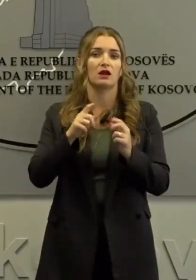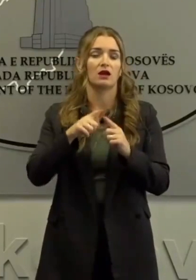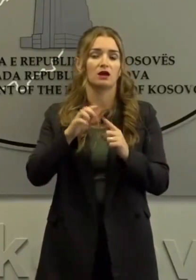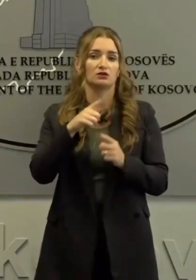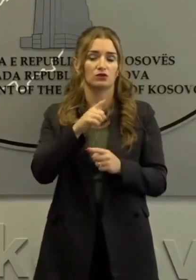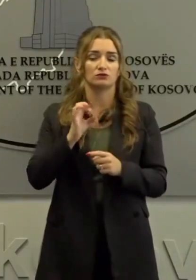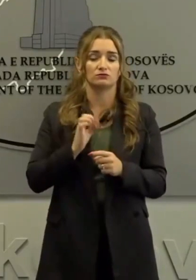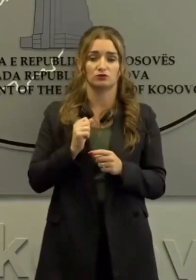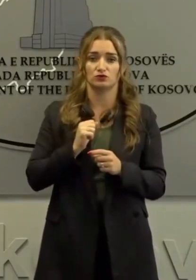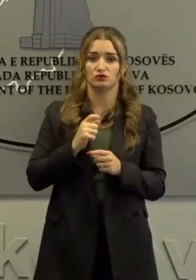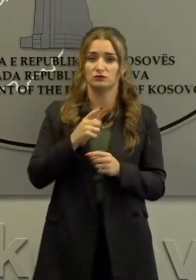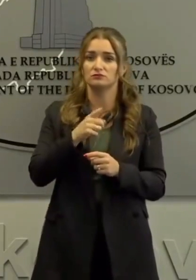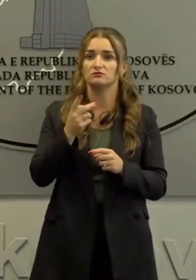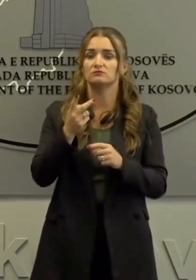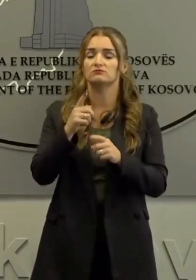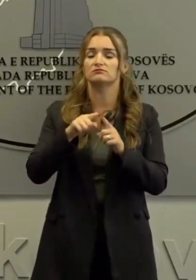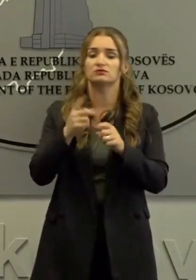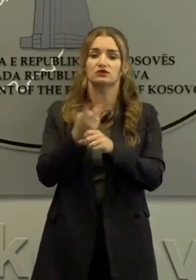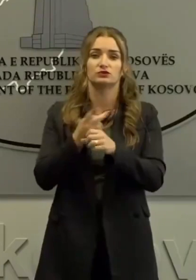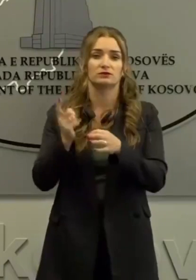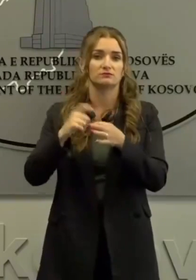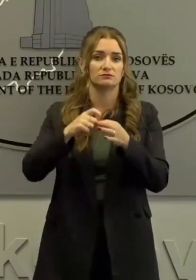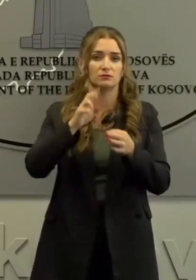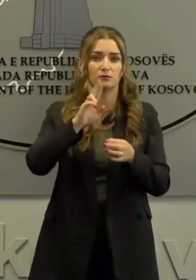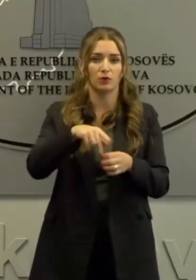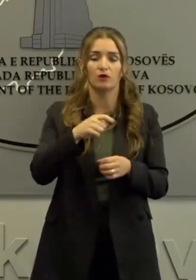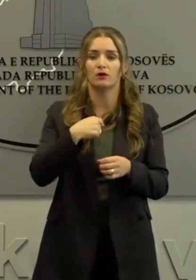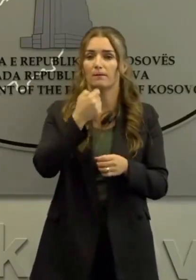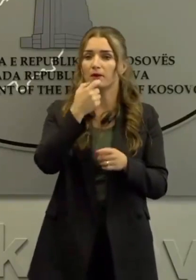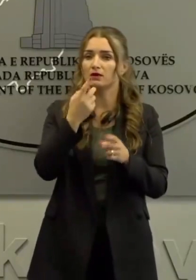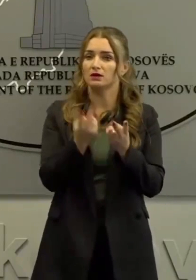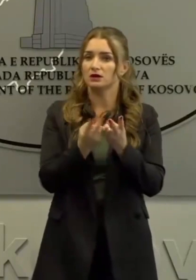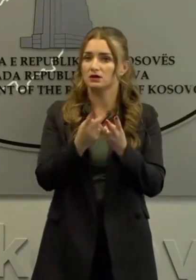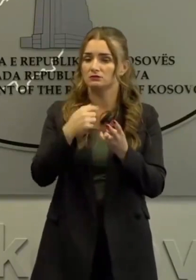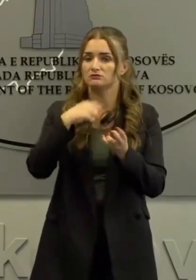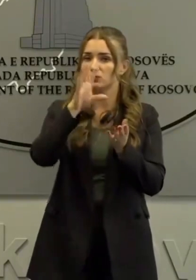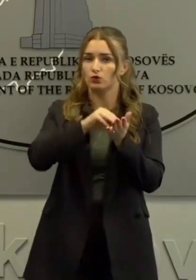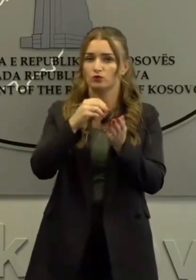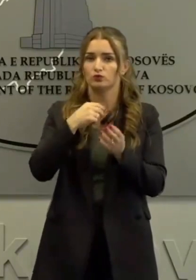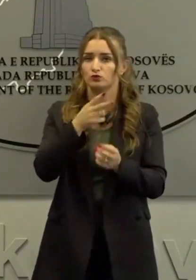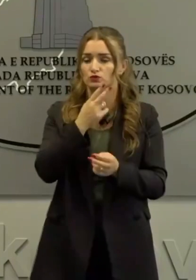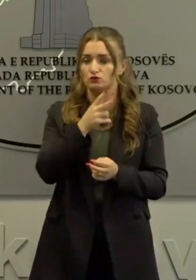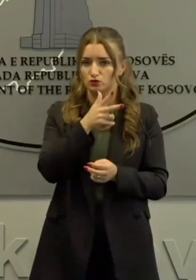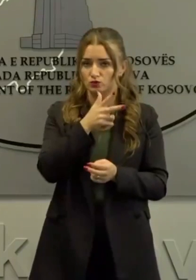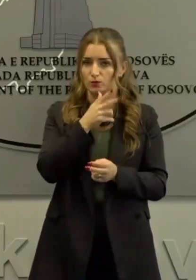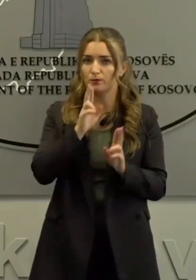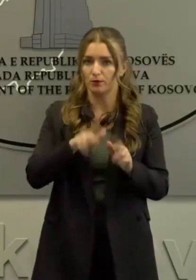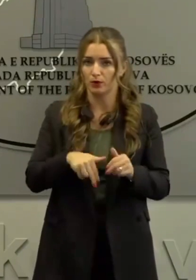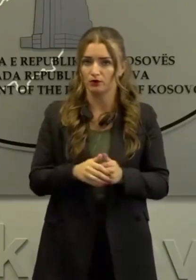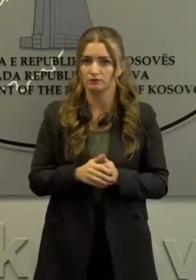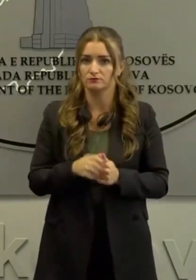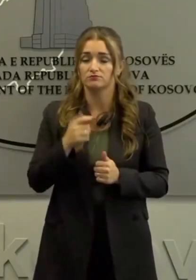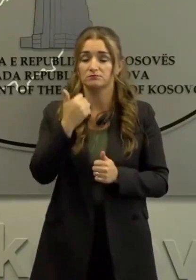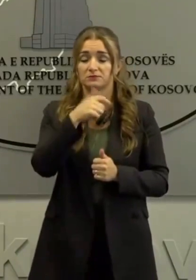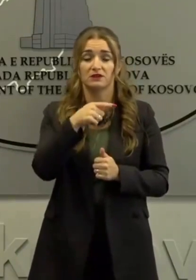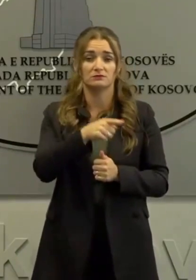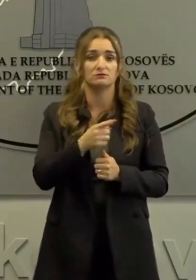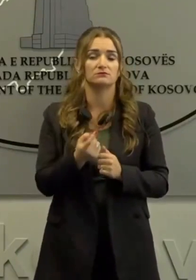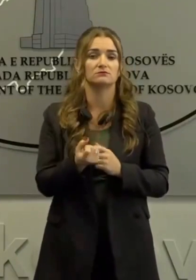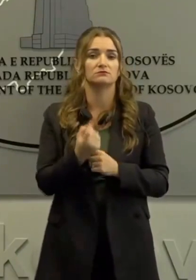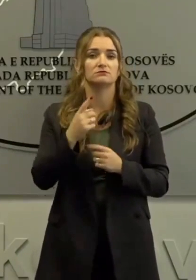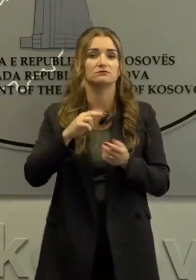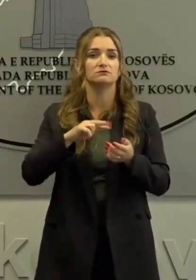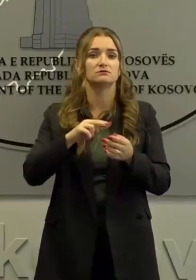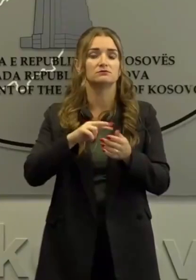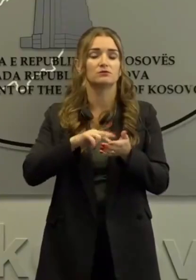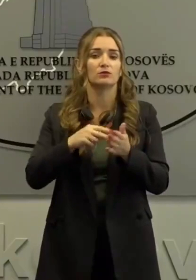veçanëresht në vendet baltike, por edhe në vendet tjera, dhe kjo sistem, kjo model, pro është hartuar përkrisht,